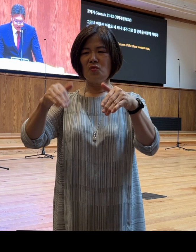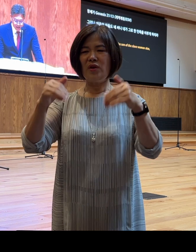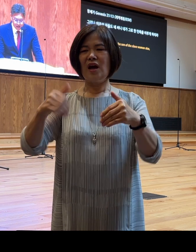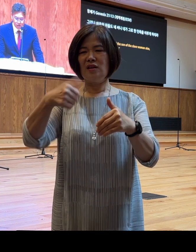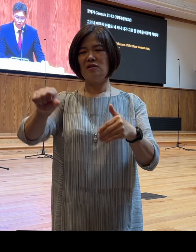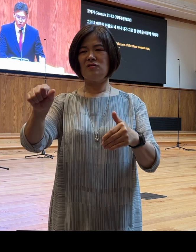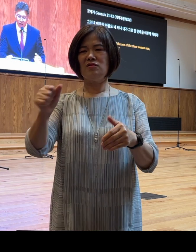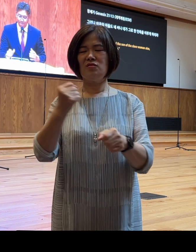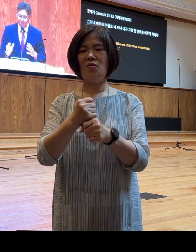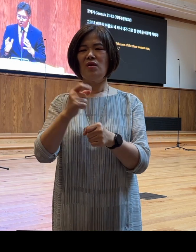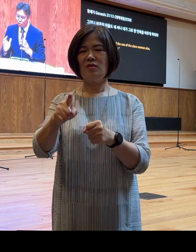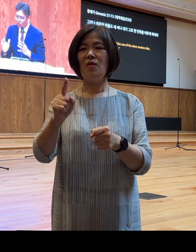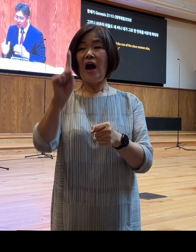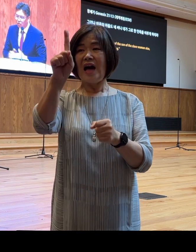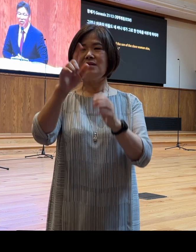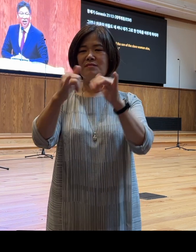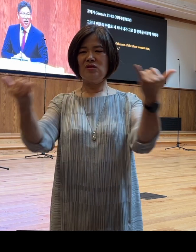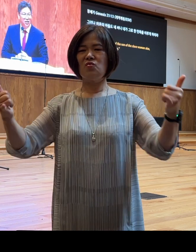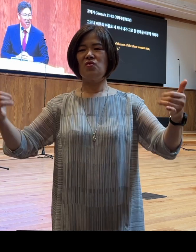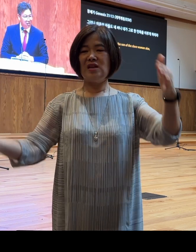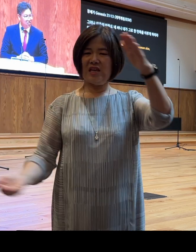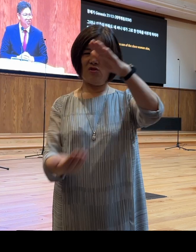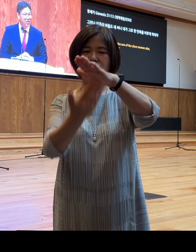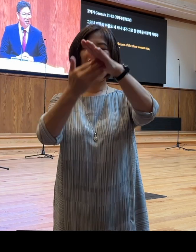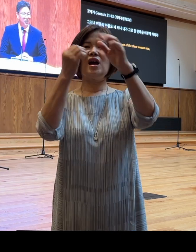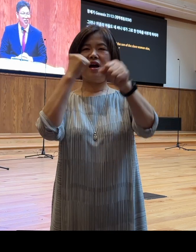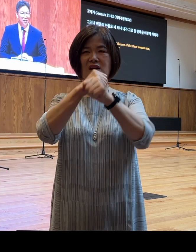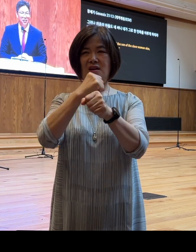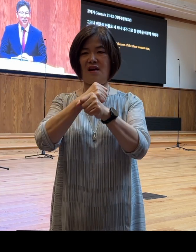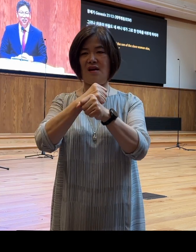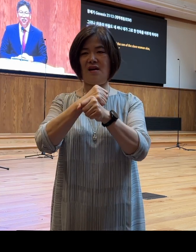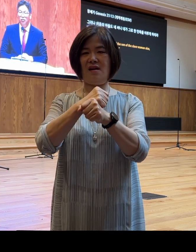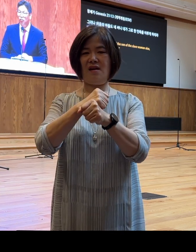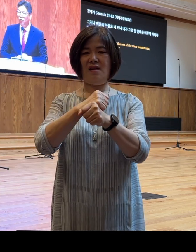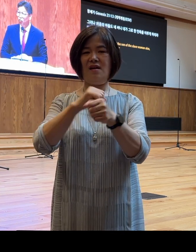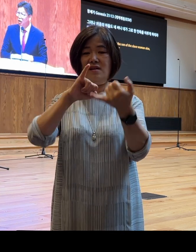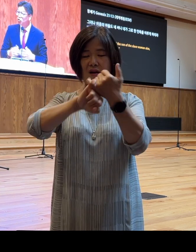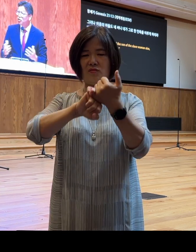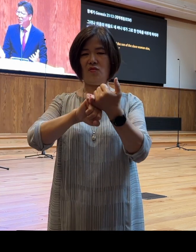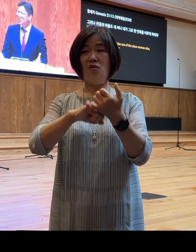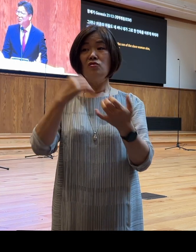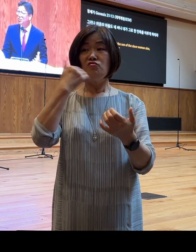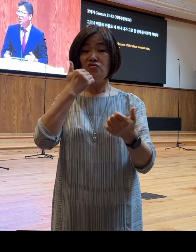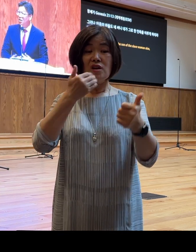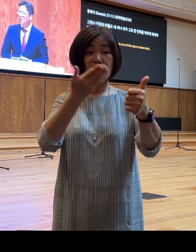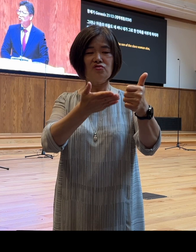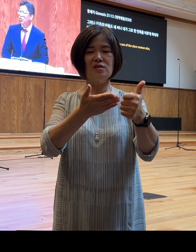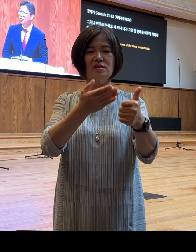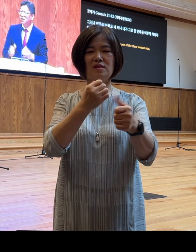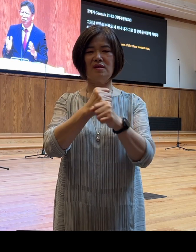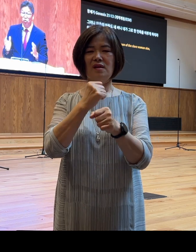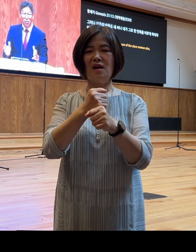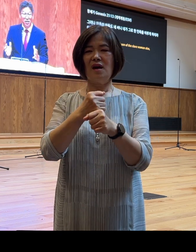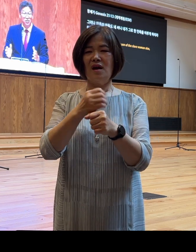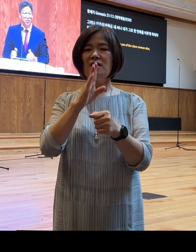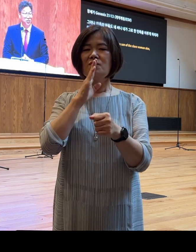그로 한민족을 이루게 하리라 하신지라 누구에게 주시는 말씀이죠? 하갈에게 주셨던 그 약속의 말씀을 그대로